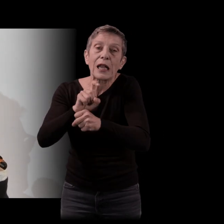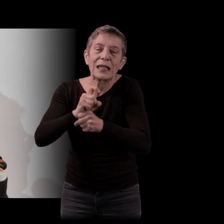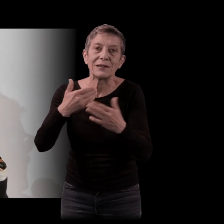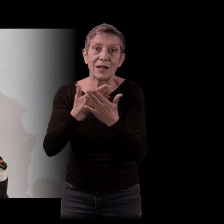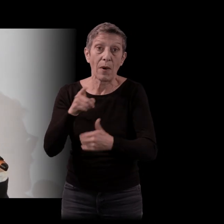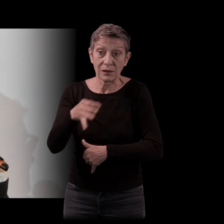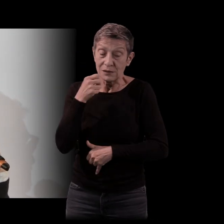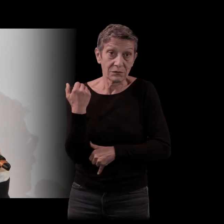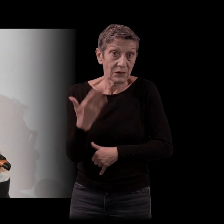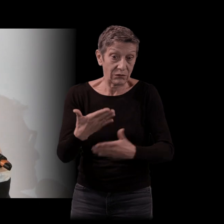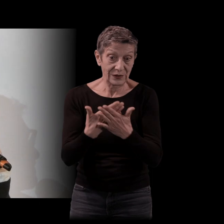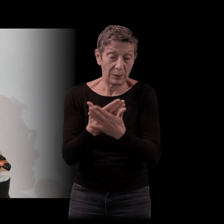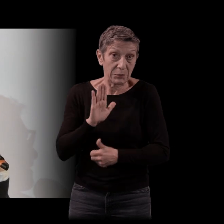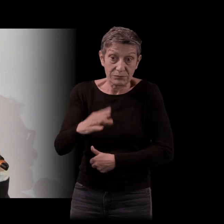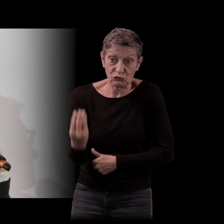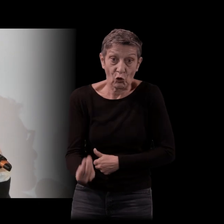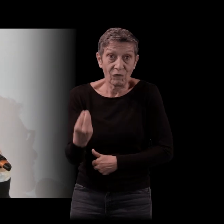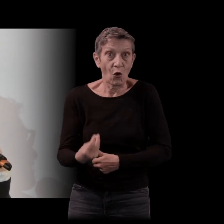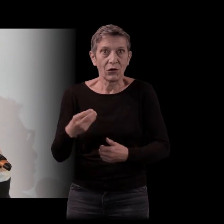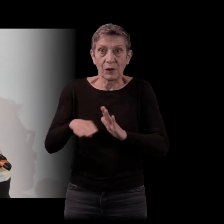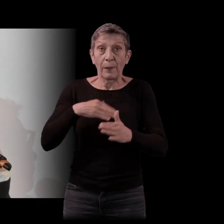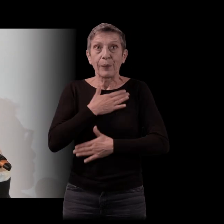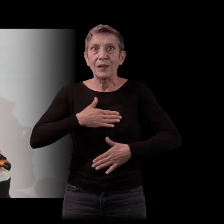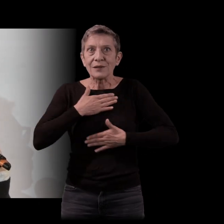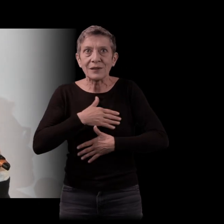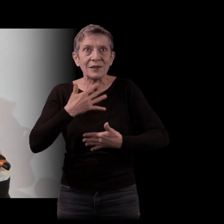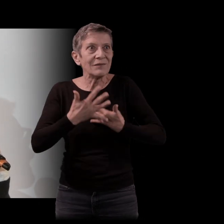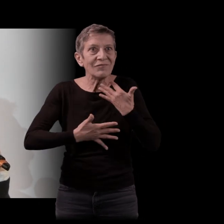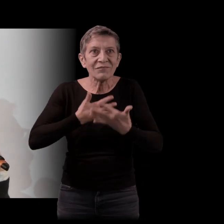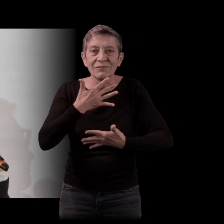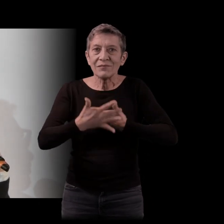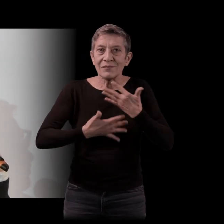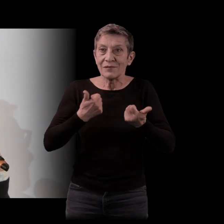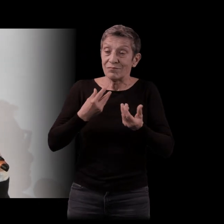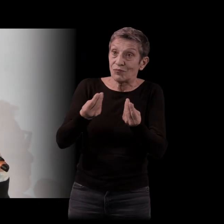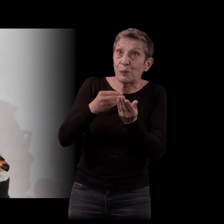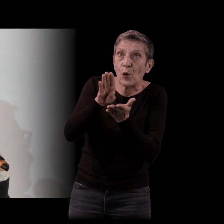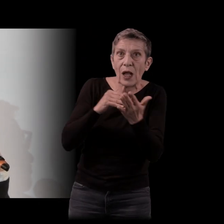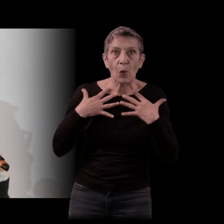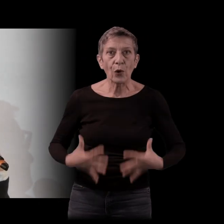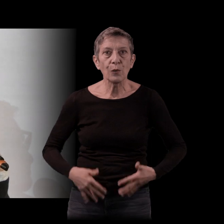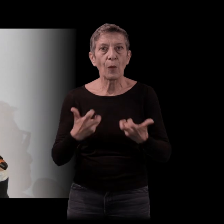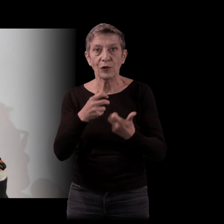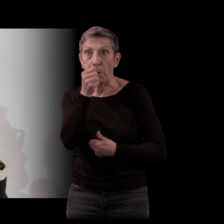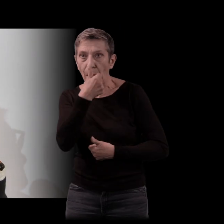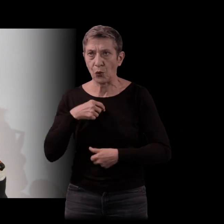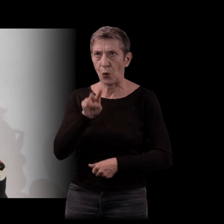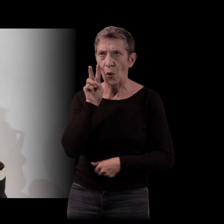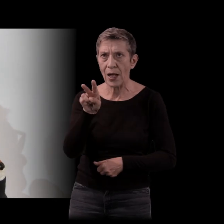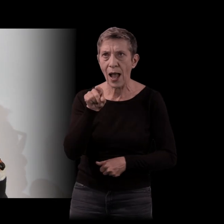'est des plaisirs assez naïfs et candides, et puis des modèles de comportement aussi. On regarde Jean-Paul Belmondo, puis on se dit, tiens, ça serait peut-être